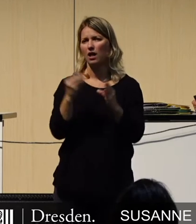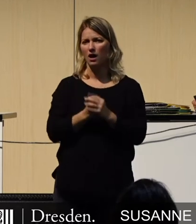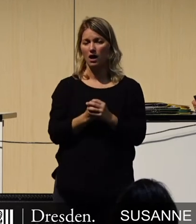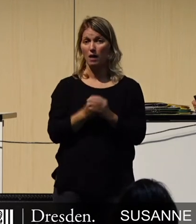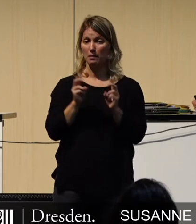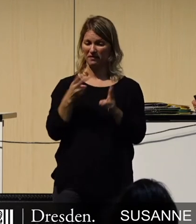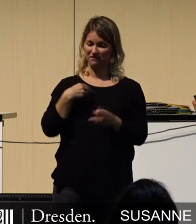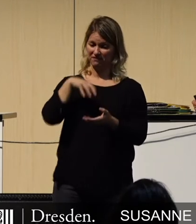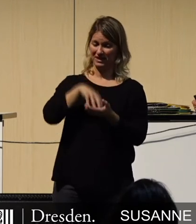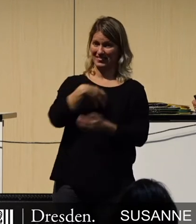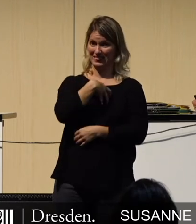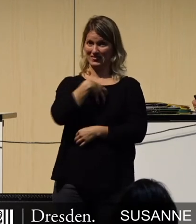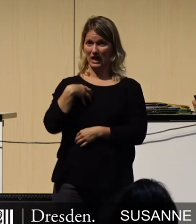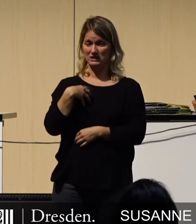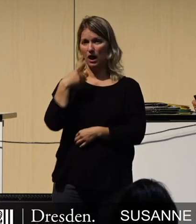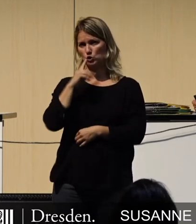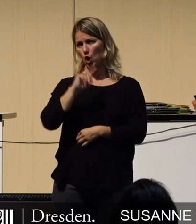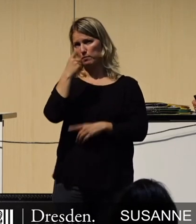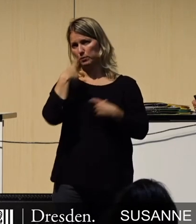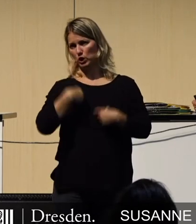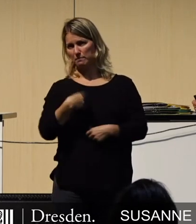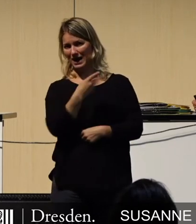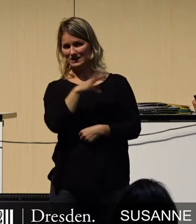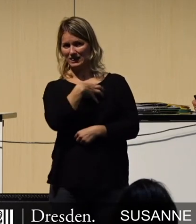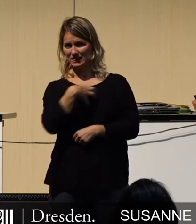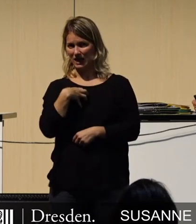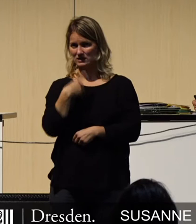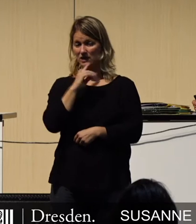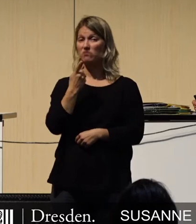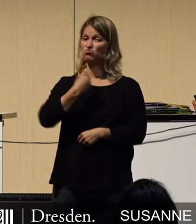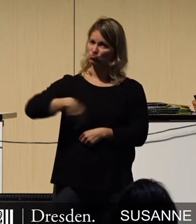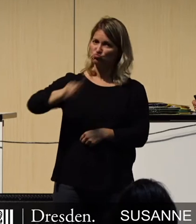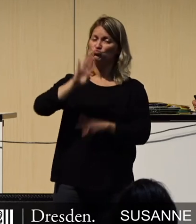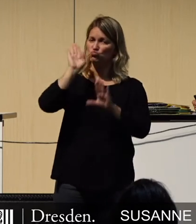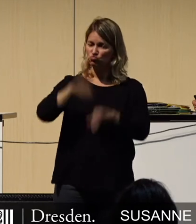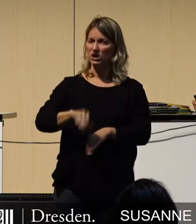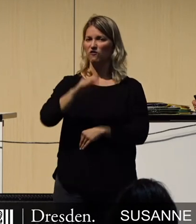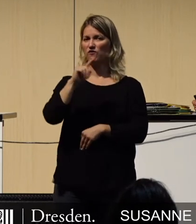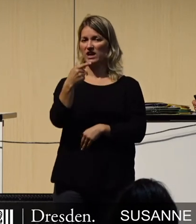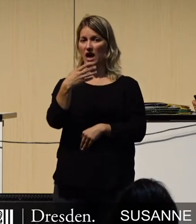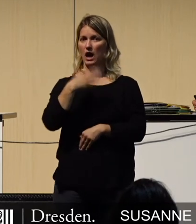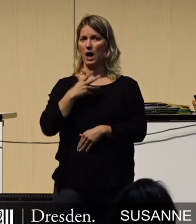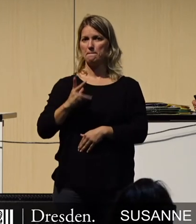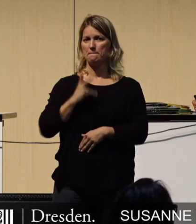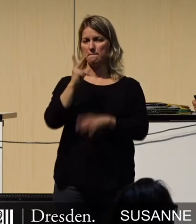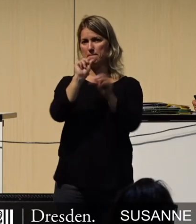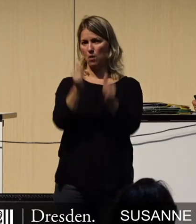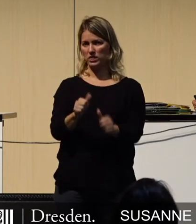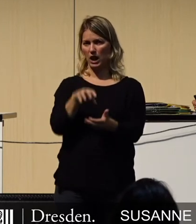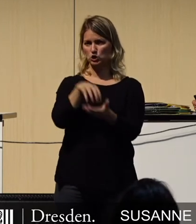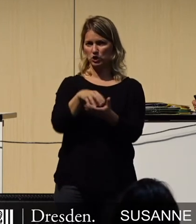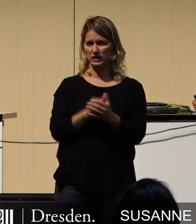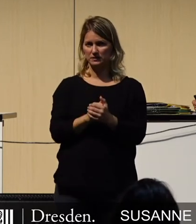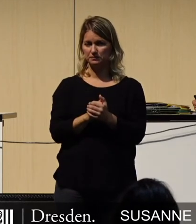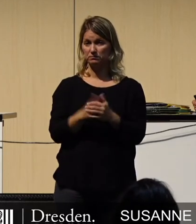also der Oberbürgermeister von Dresden, will, dass wir 5G-Modellstadt werden. Und dazu noch zum